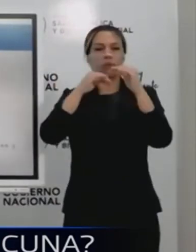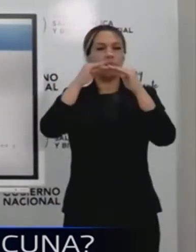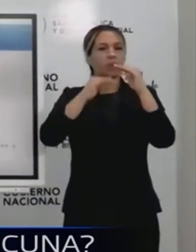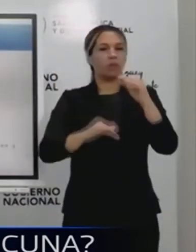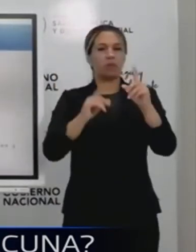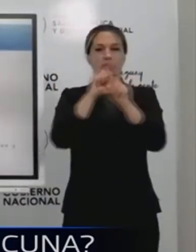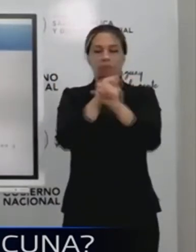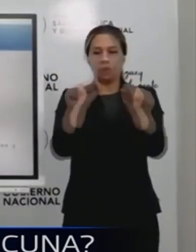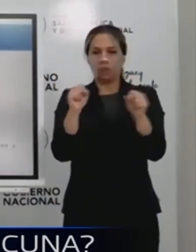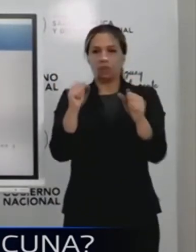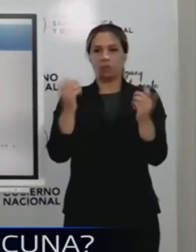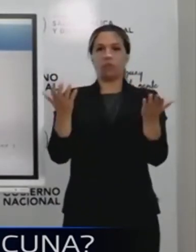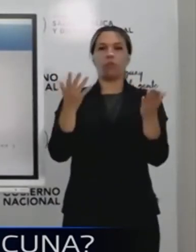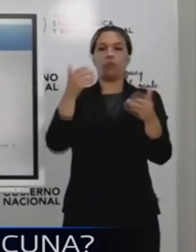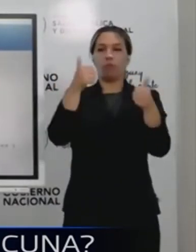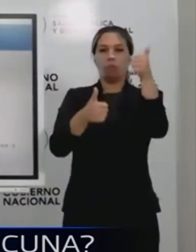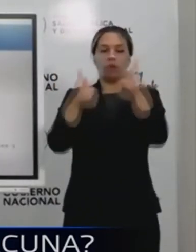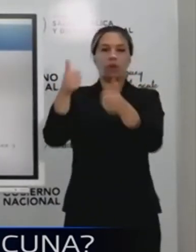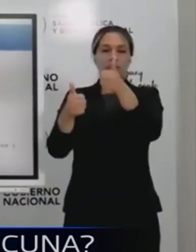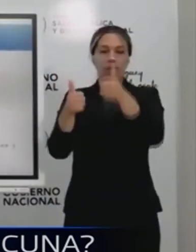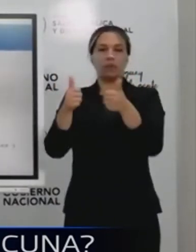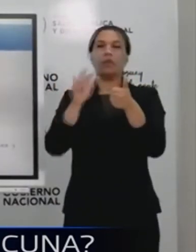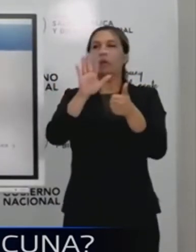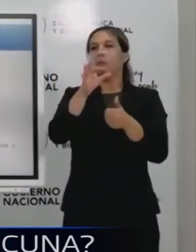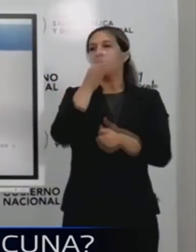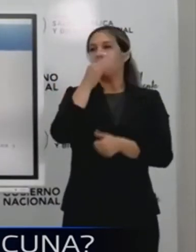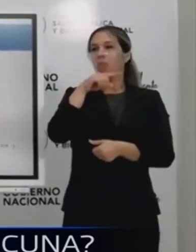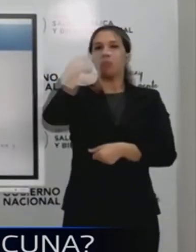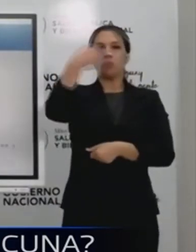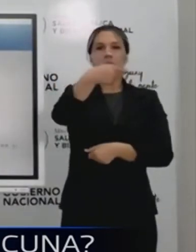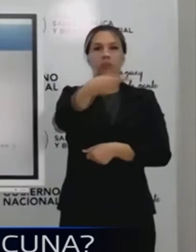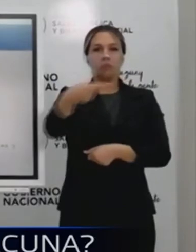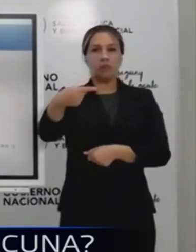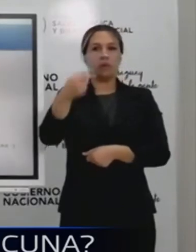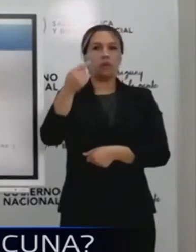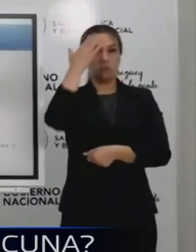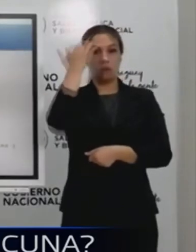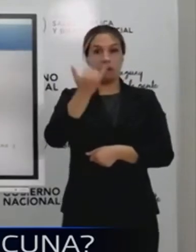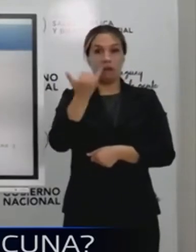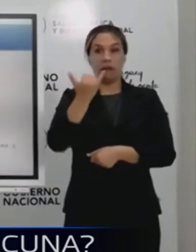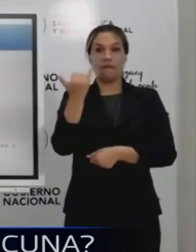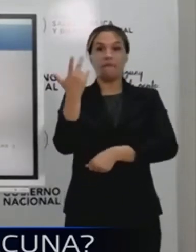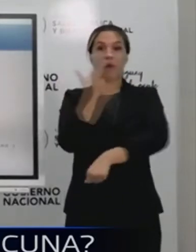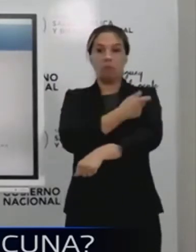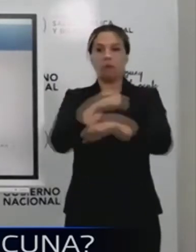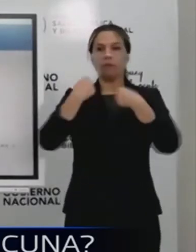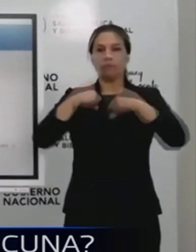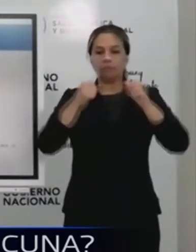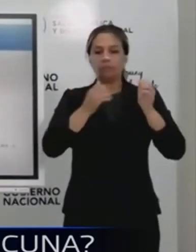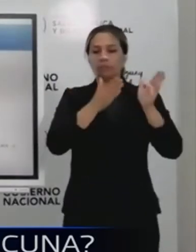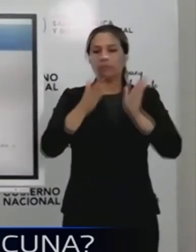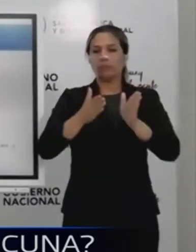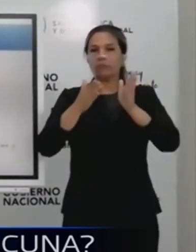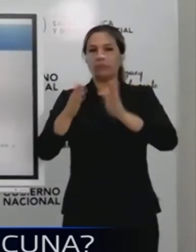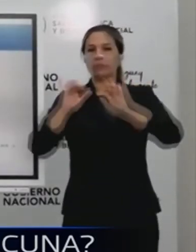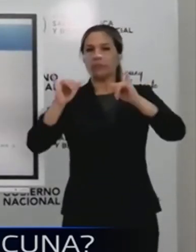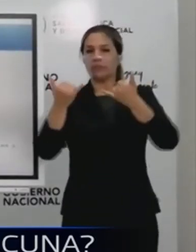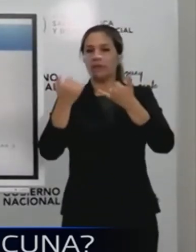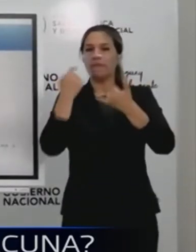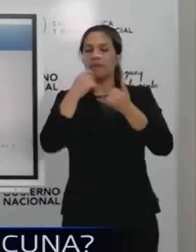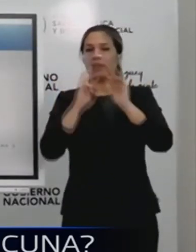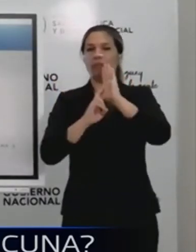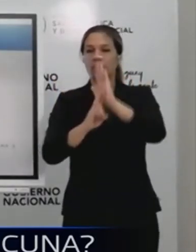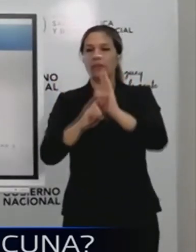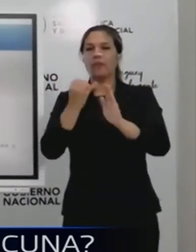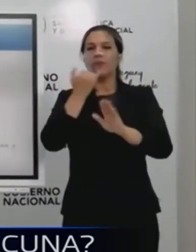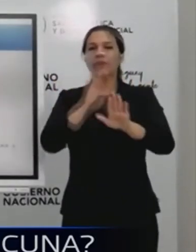Entonces, va a depender mucho. Cuando tengamos, puede ser que en las próximas semanas, porque hay vacunas que están haciendo su ensayo, que sí se están haciendo en niños.